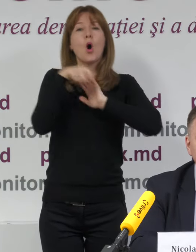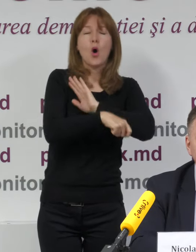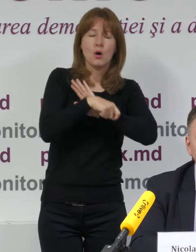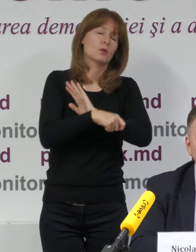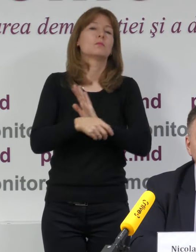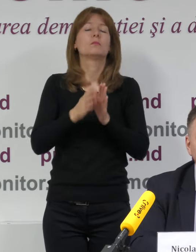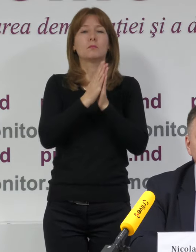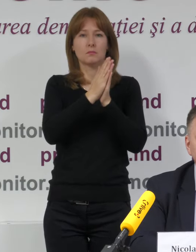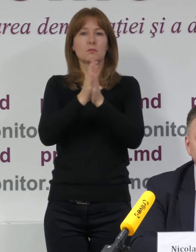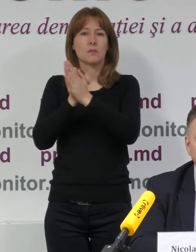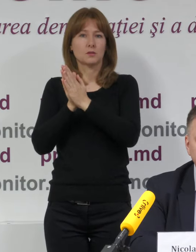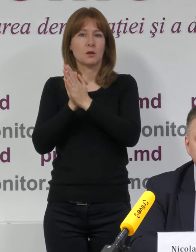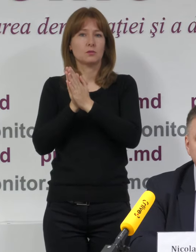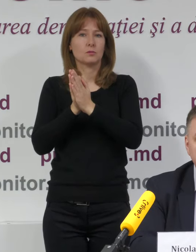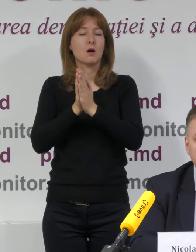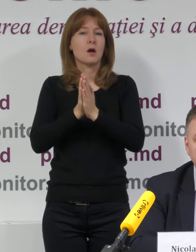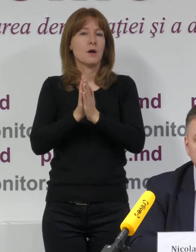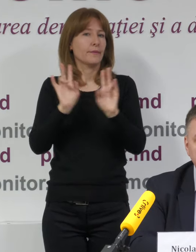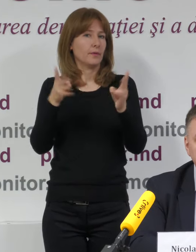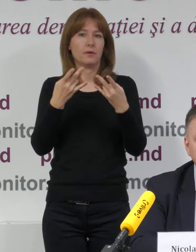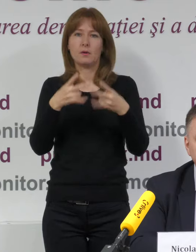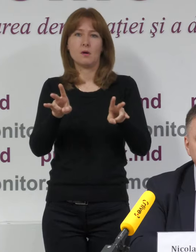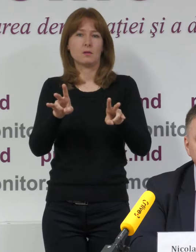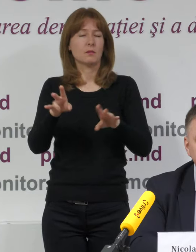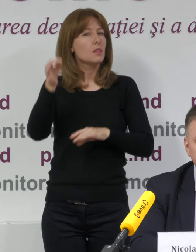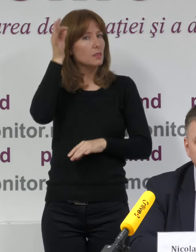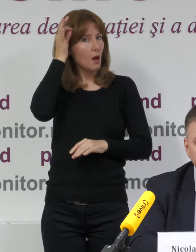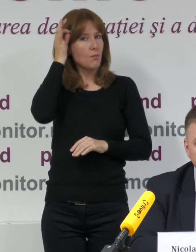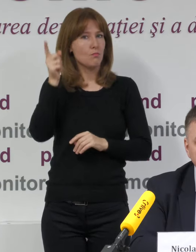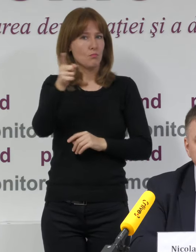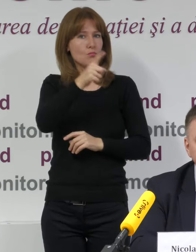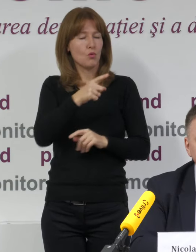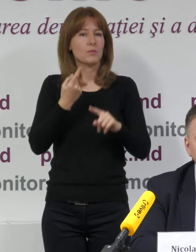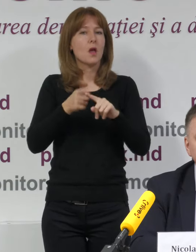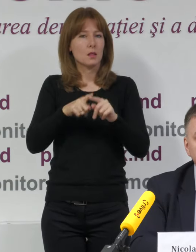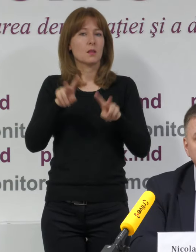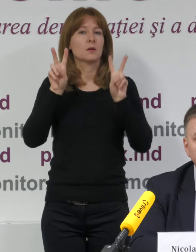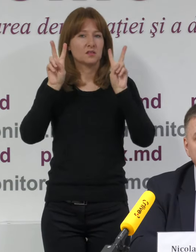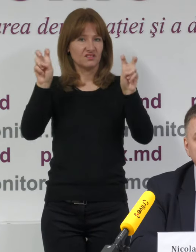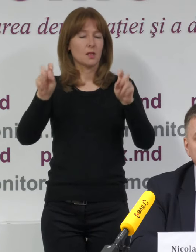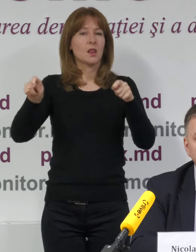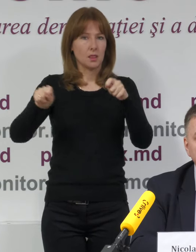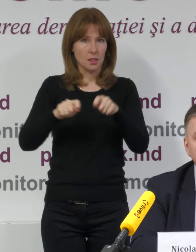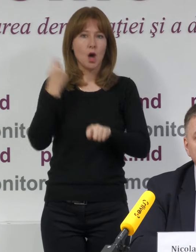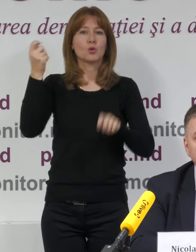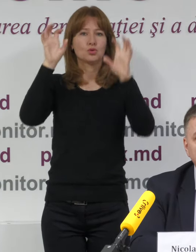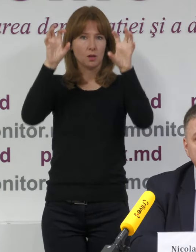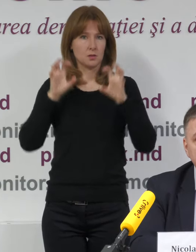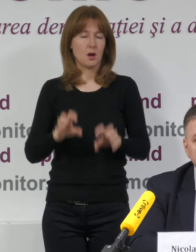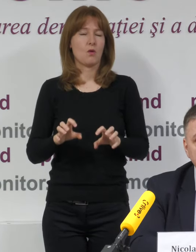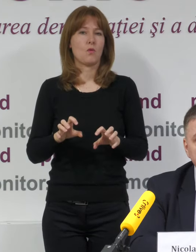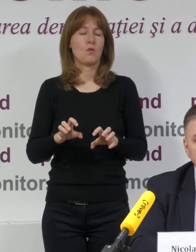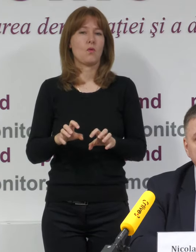o dată să amintim cetățenilor, deci, este infracțiune coruperea alegătorilor,